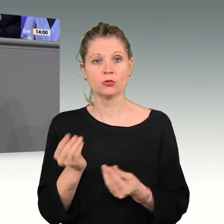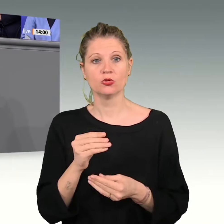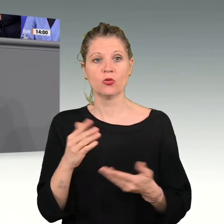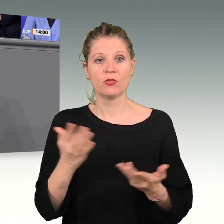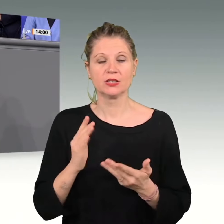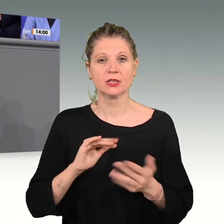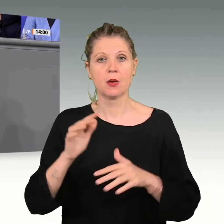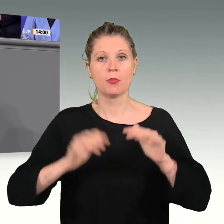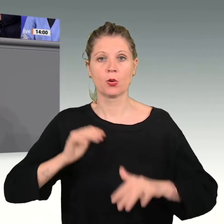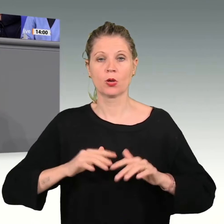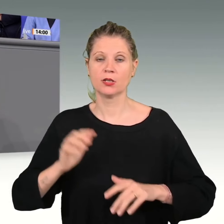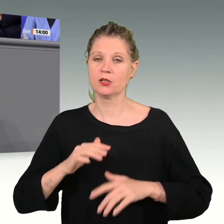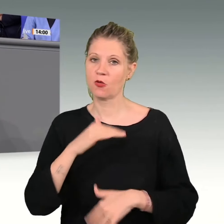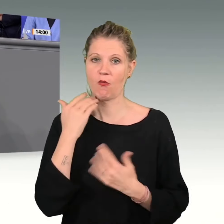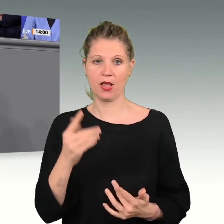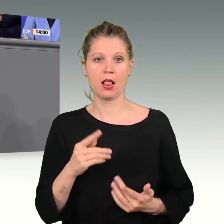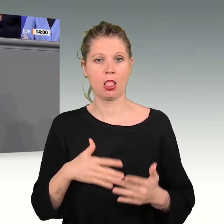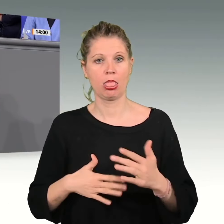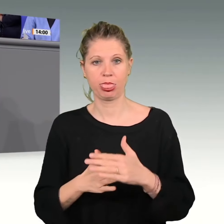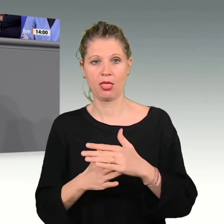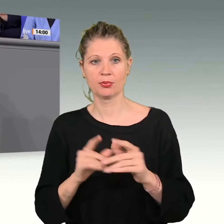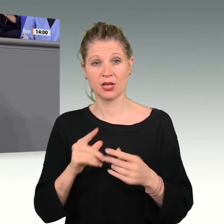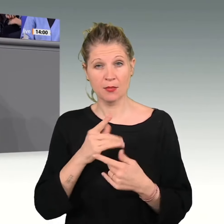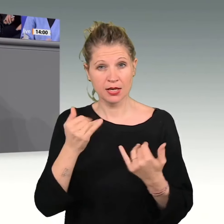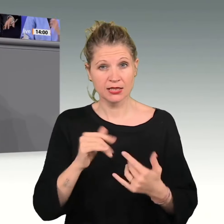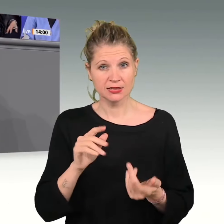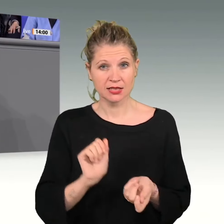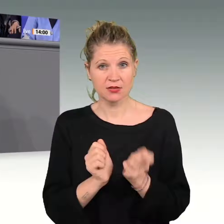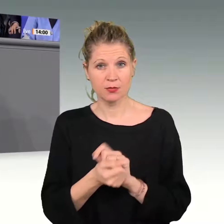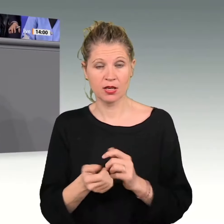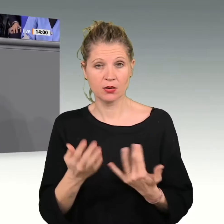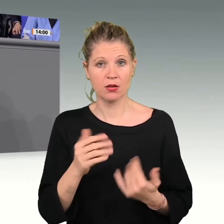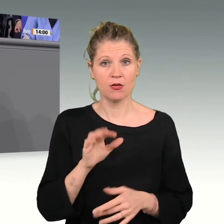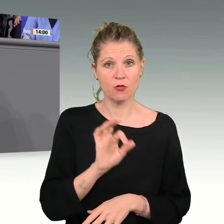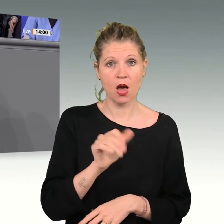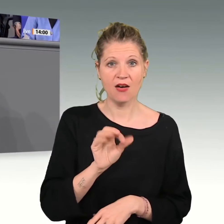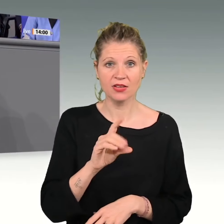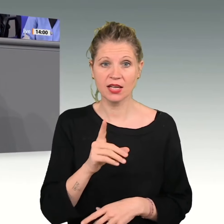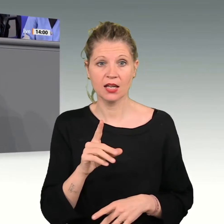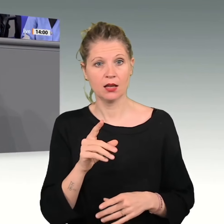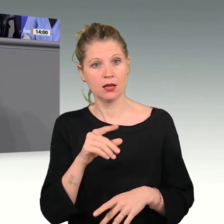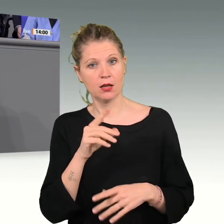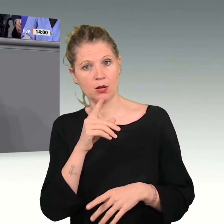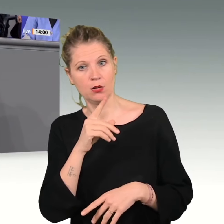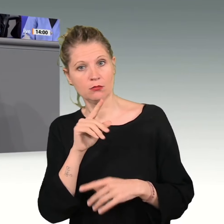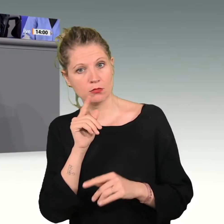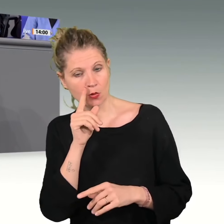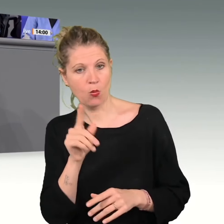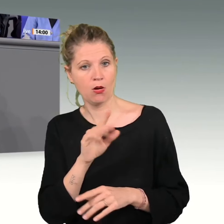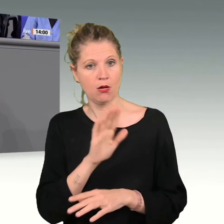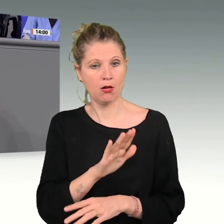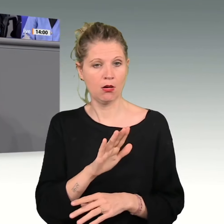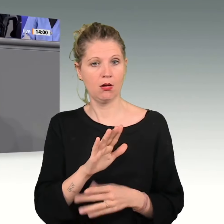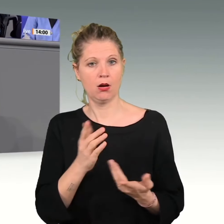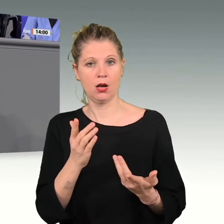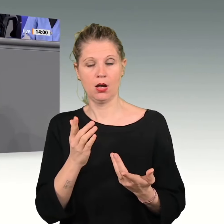Wenn für die AfD die Transformation alleinige Ursache für Wachstumsschwäche ist, dann offenbart das vor allem ihre mangelnde